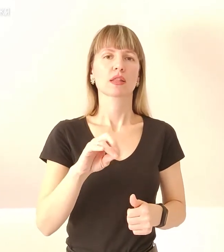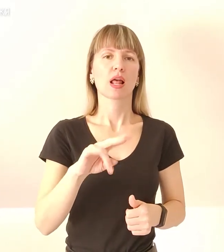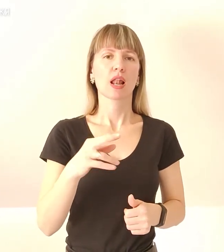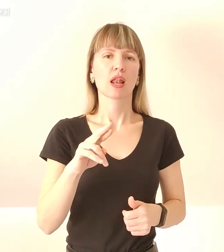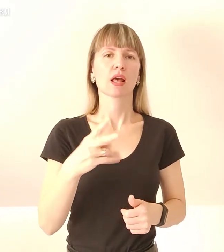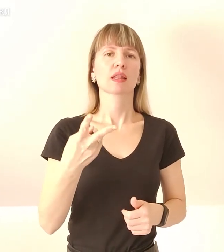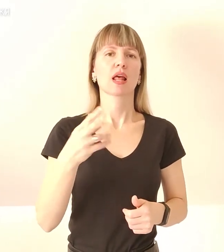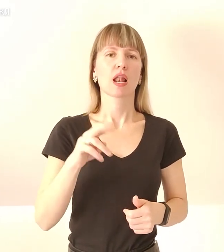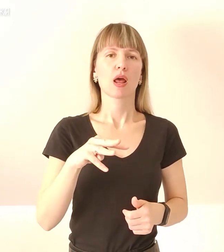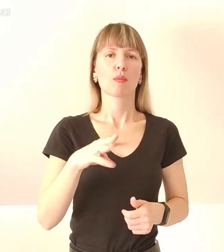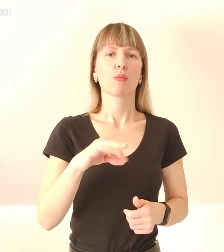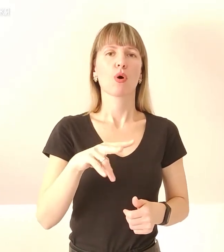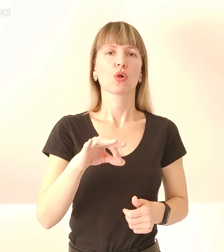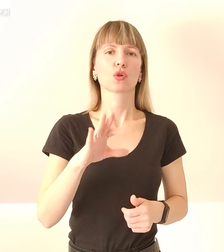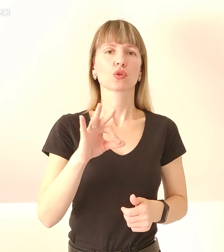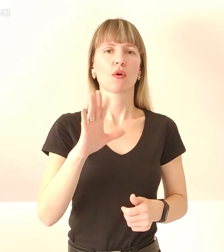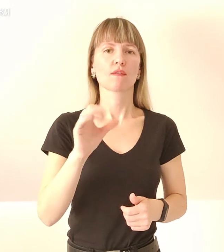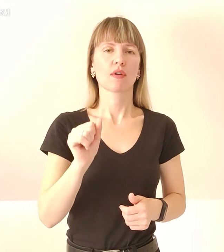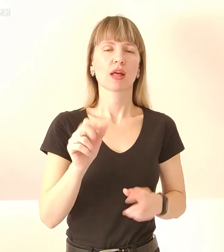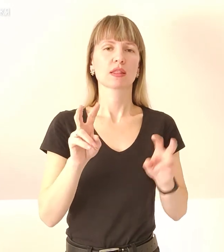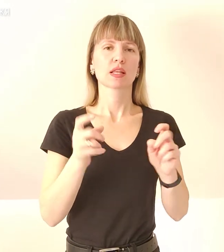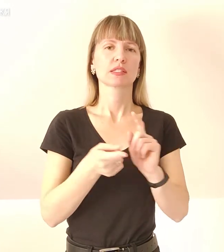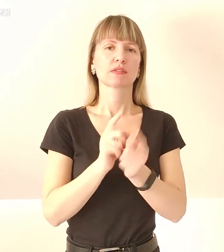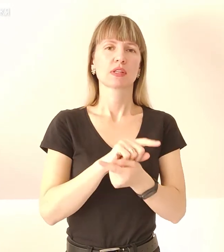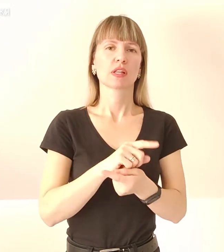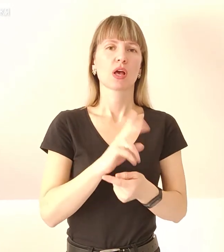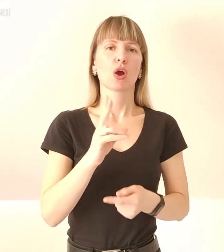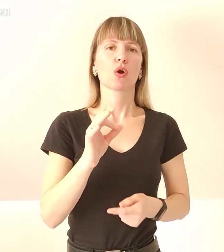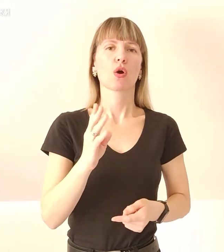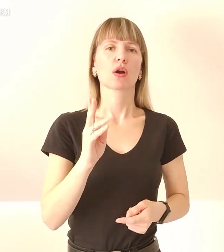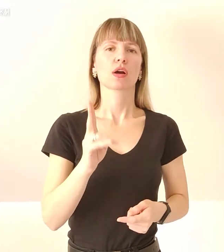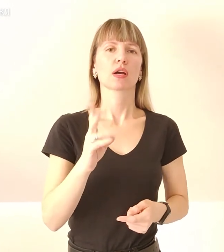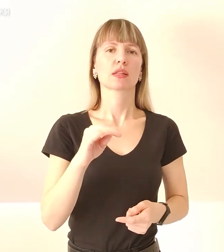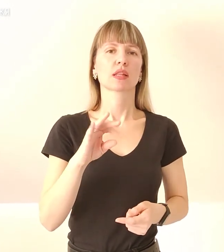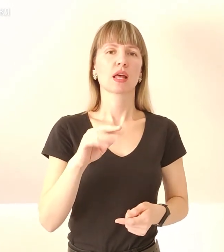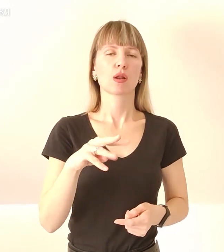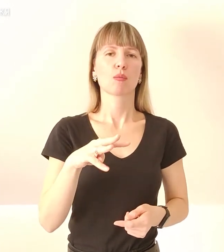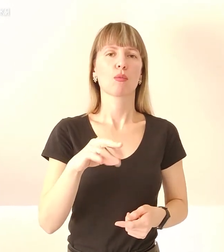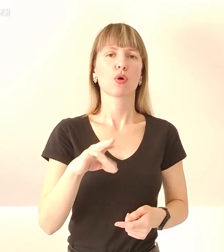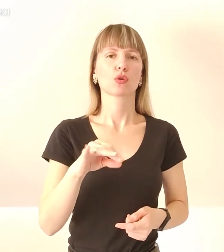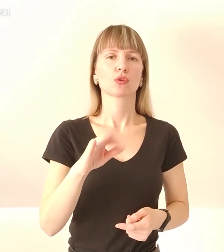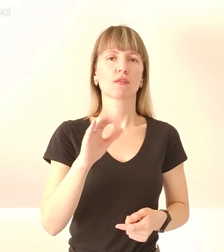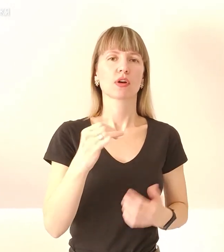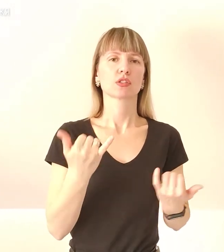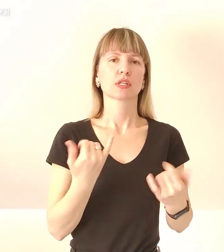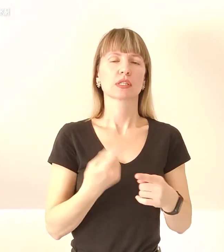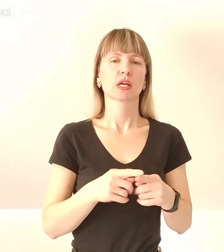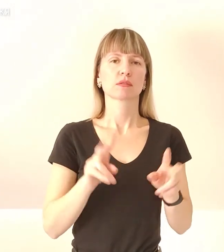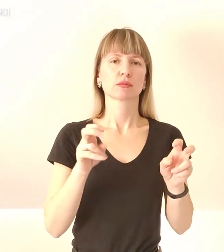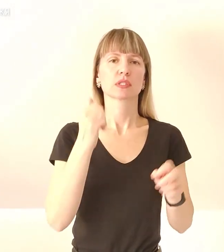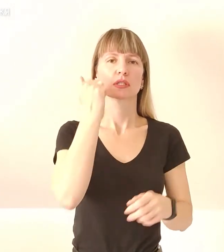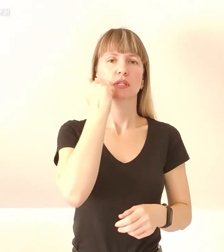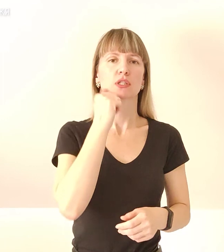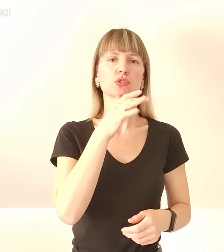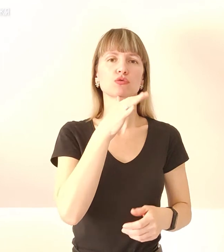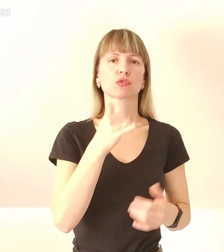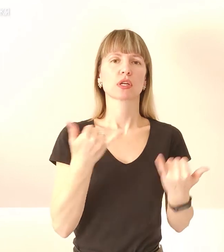урахуванням перекладів змінилася на «Коктейль Молотова». А тепер це слово сполучення вважається архаїчним. Сучасна назва – смузі